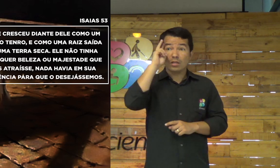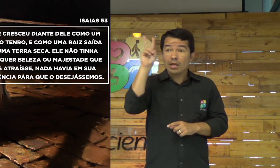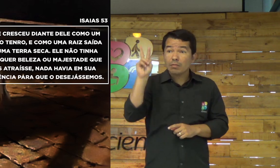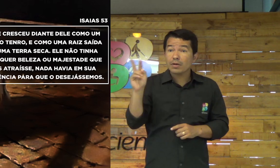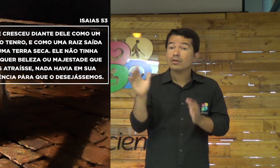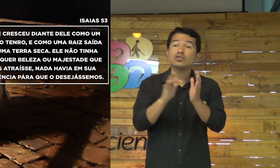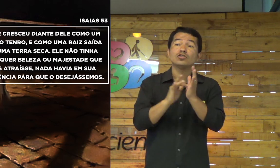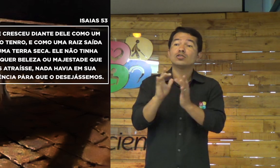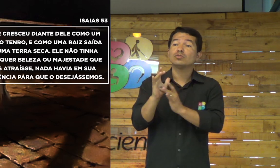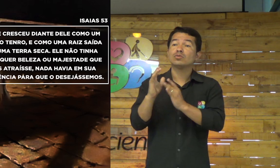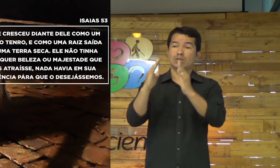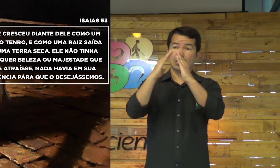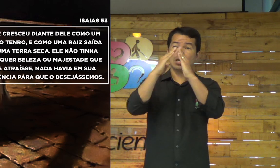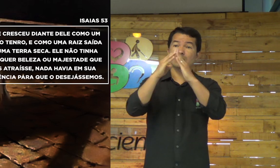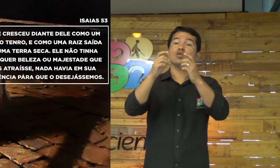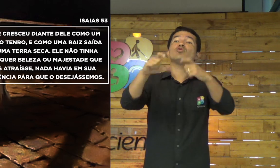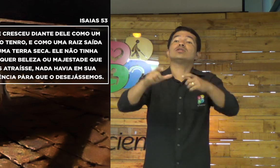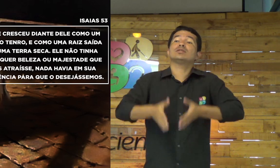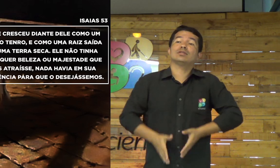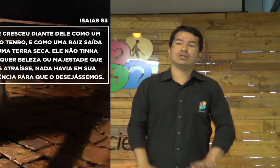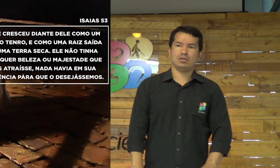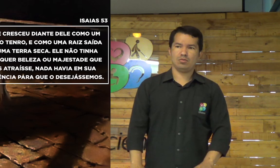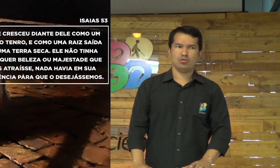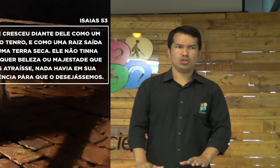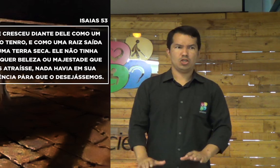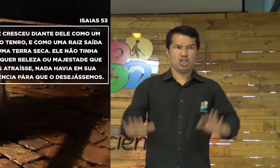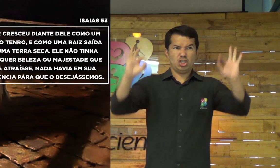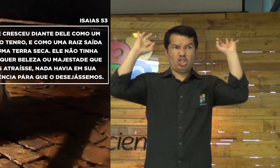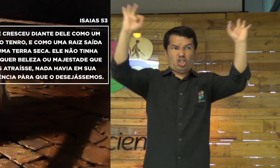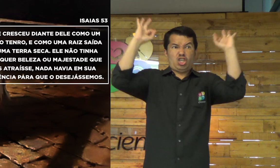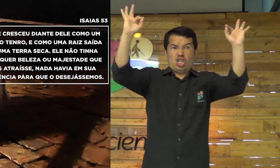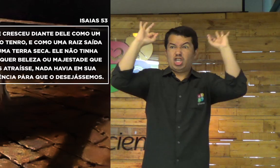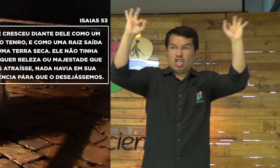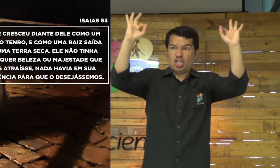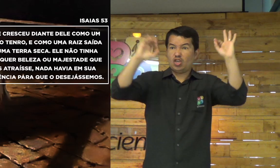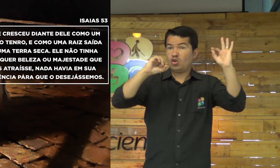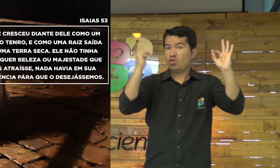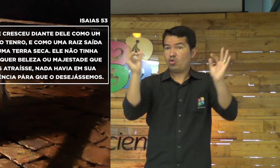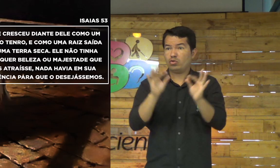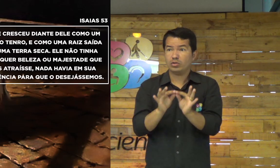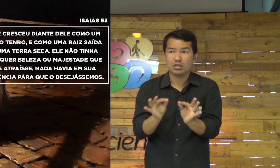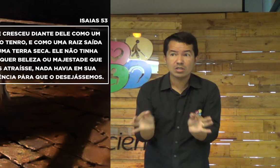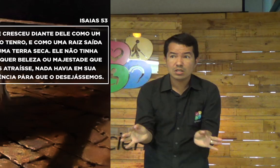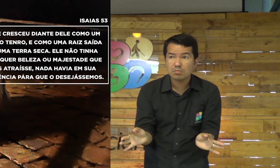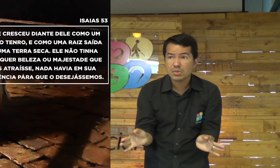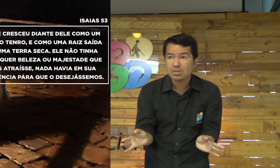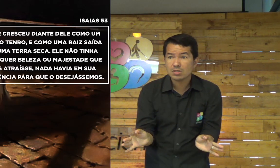Porque, lembra que onde Jesus nasceu era chique ou era simples?